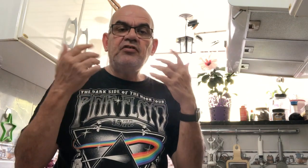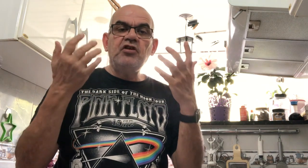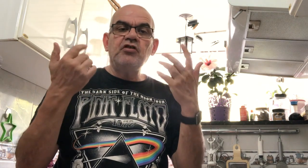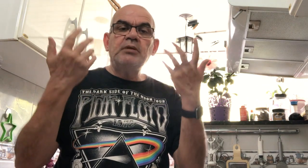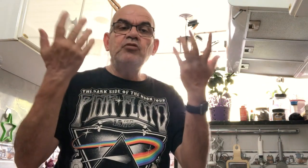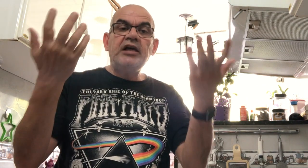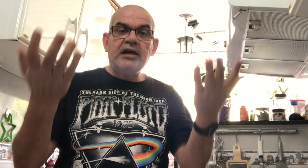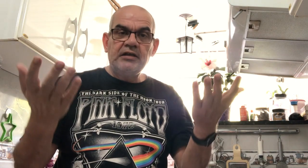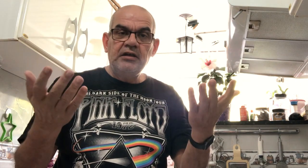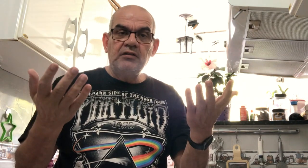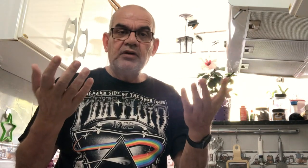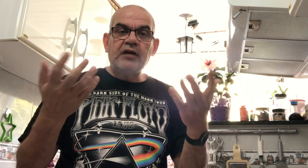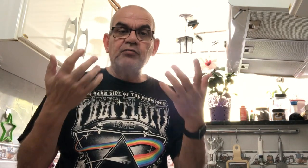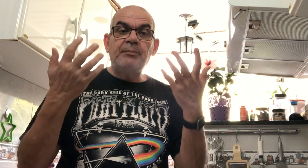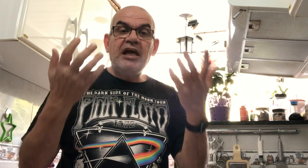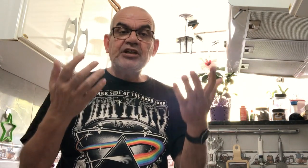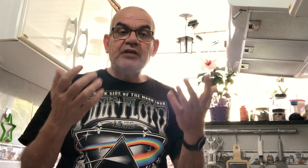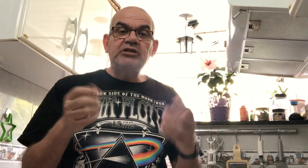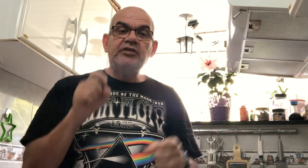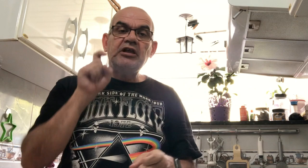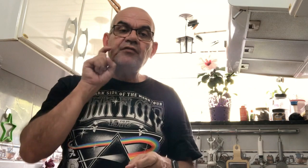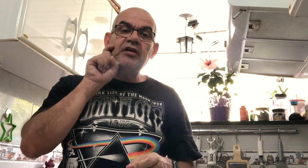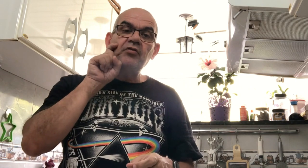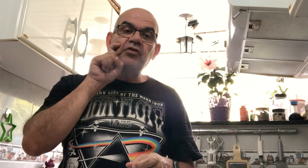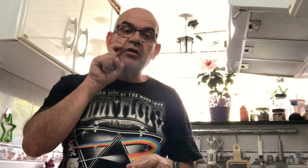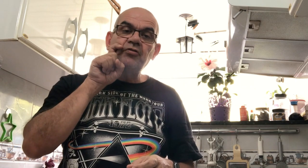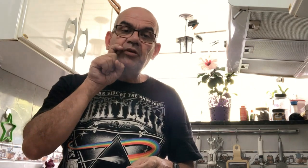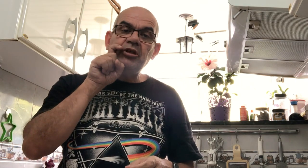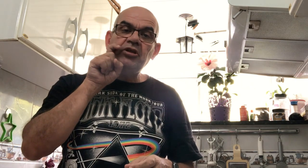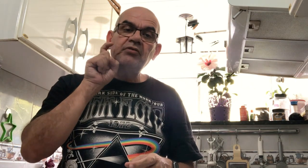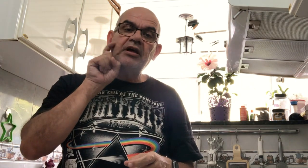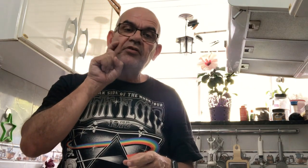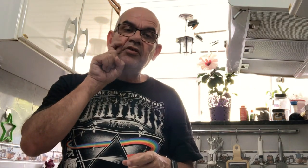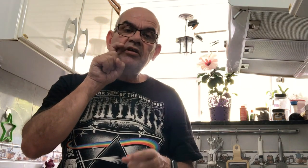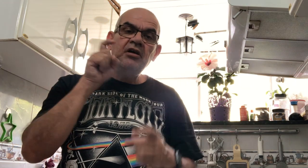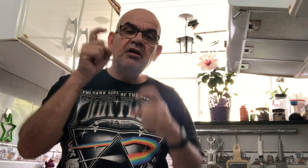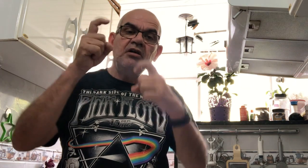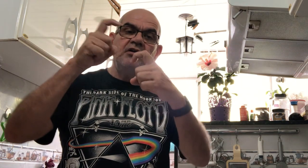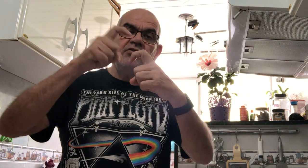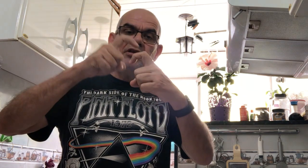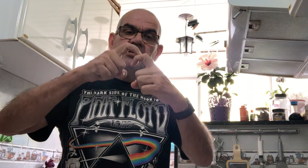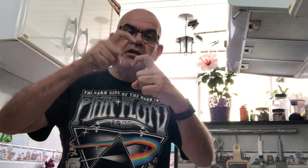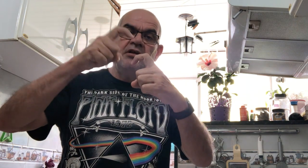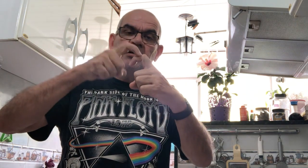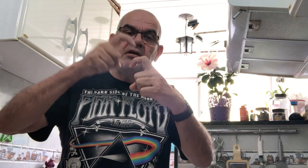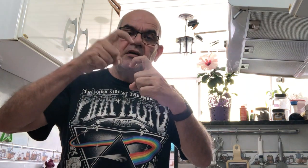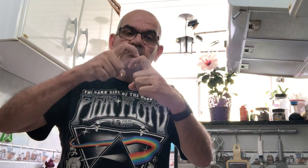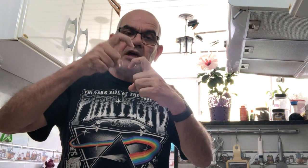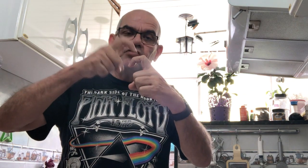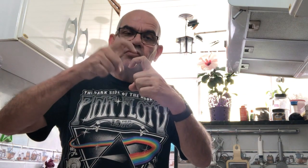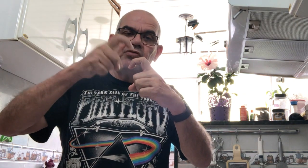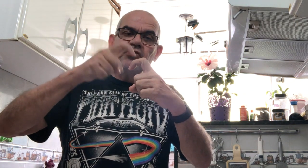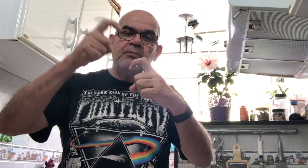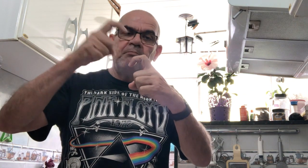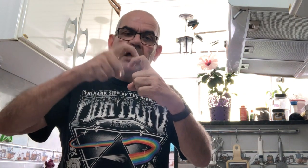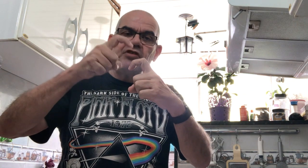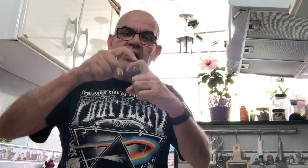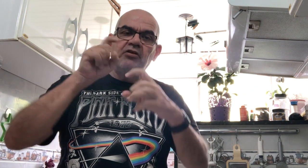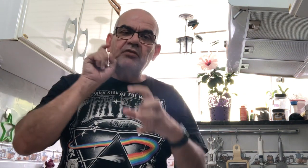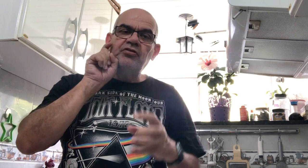seja uma mulher, no caso, uma médica, você vai ter que fazer o sinal de feminino, que é assim, e em seguida, médico, ou seja, médica, o